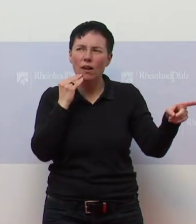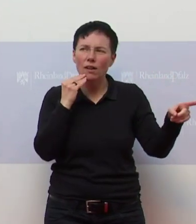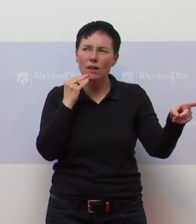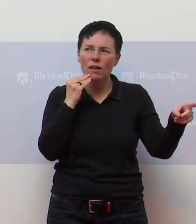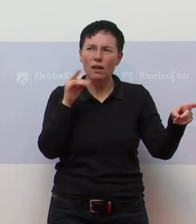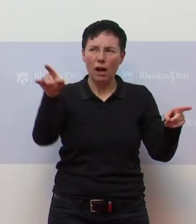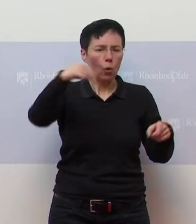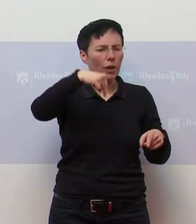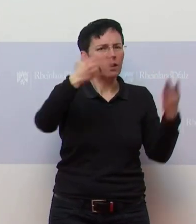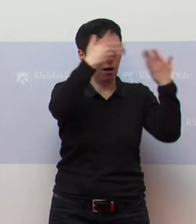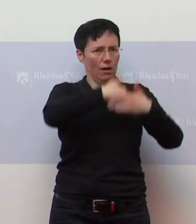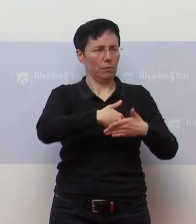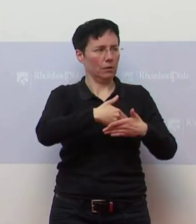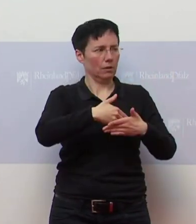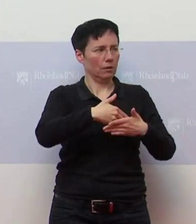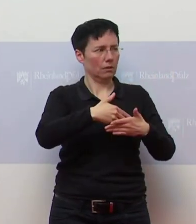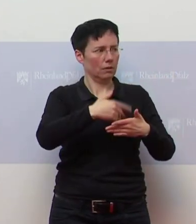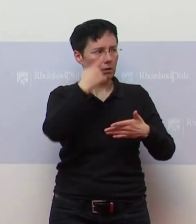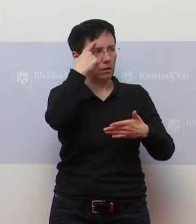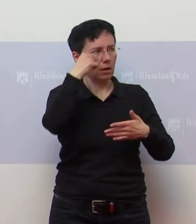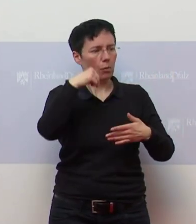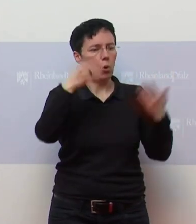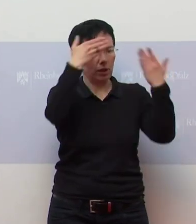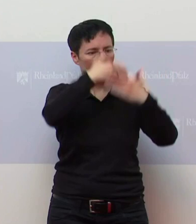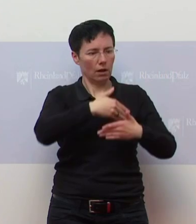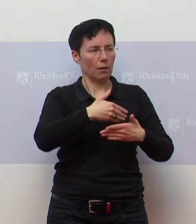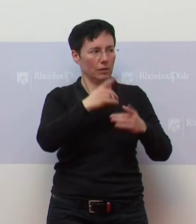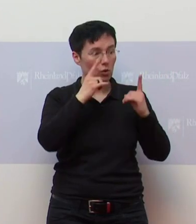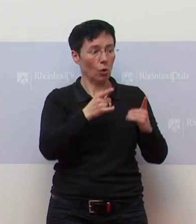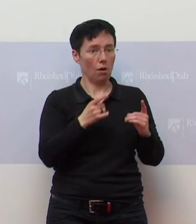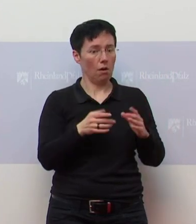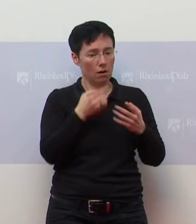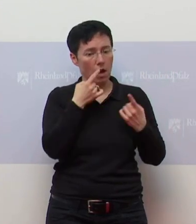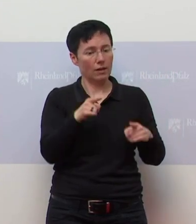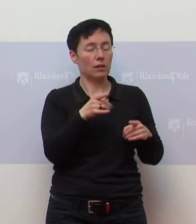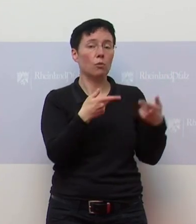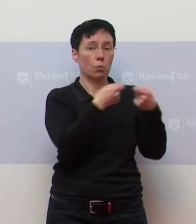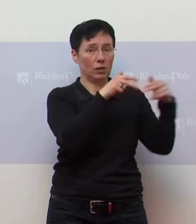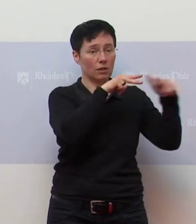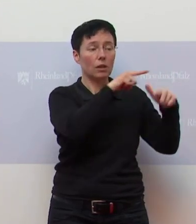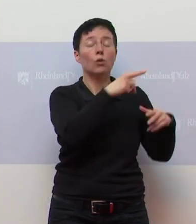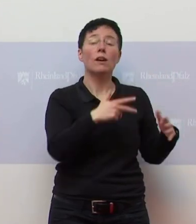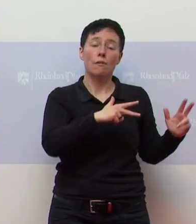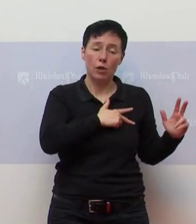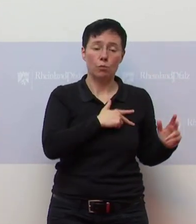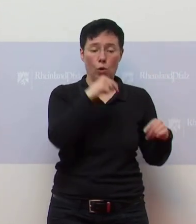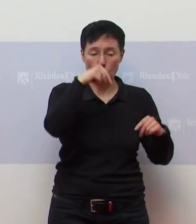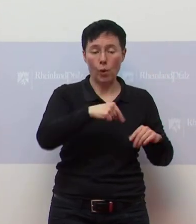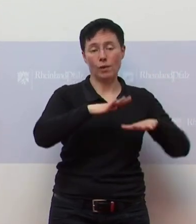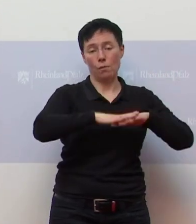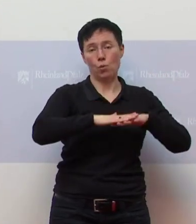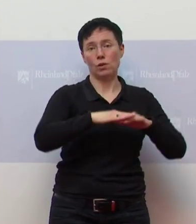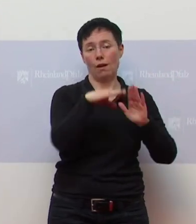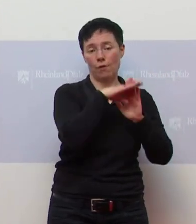Die tagen heute Abend, glaube ich, wenn es richtig im Kopf habe. Also es soll eigentlich heute noch über die Bühne gehen. Der Bund hat versprochen, heute muss ja Verordnung vorzulegen.